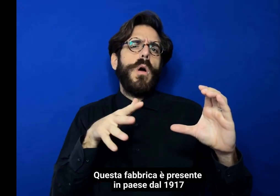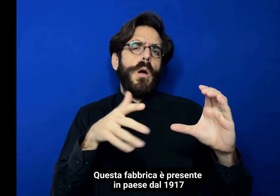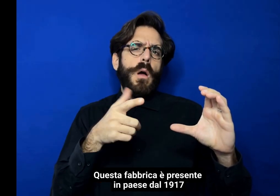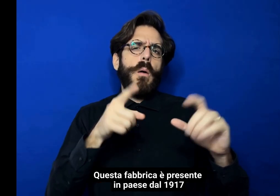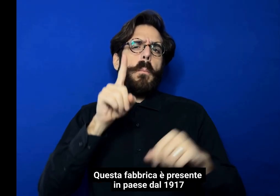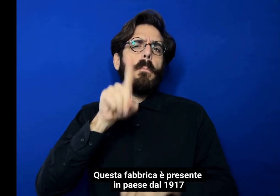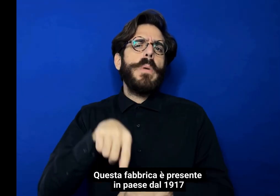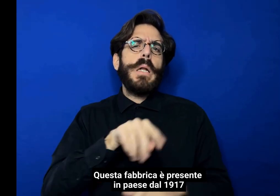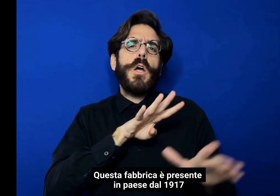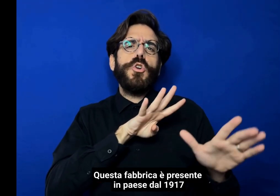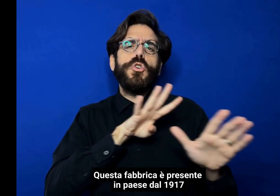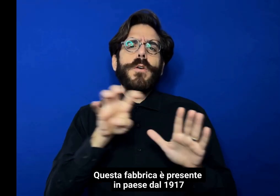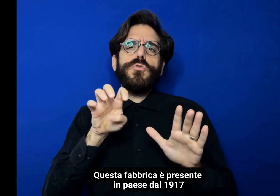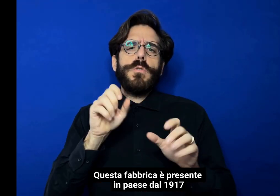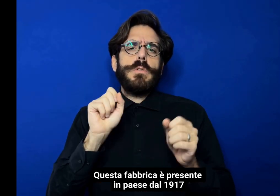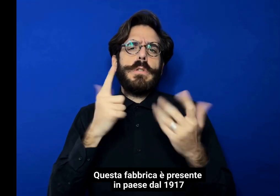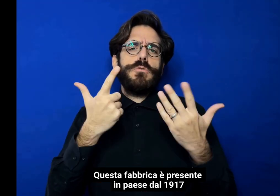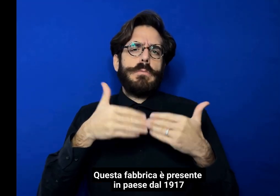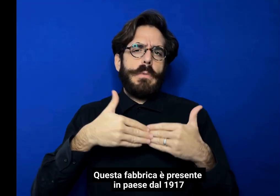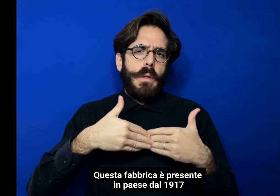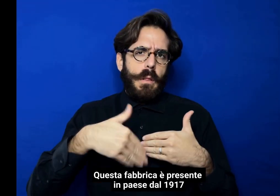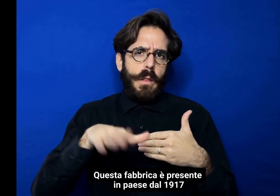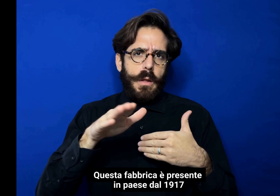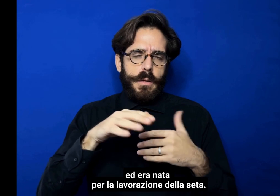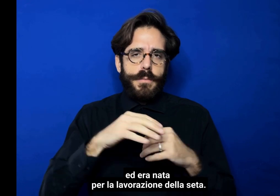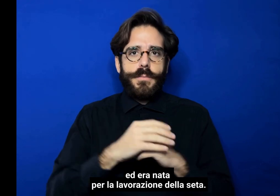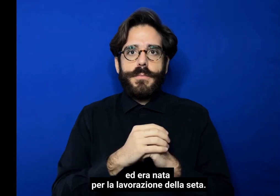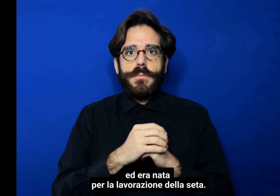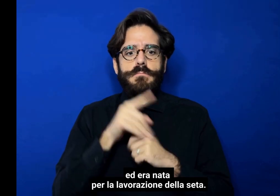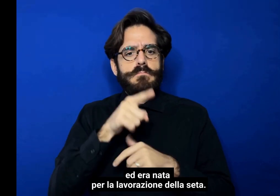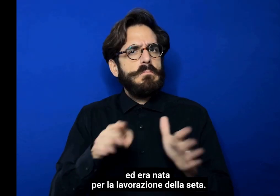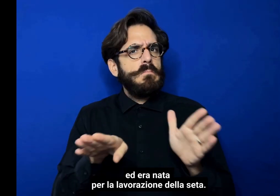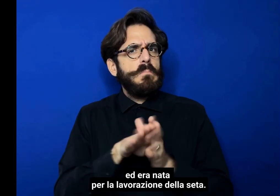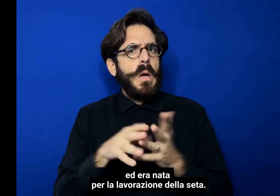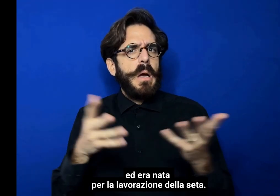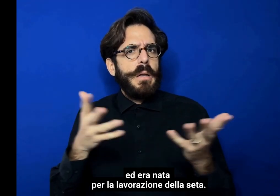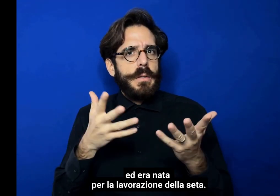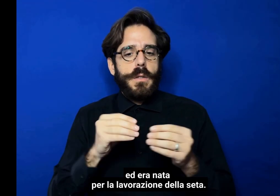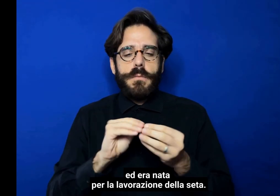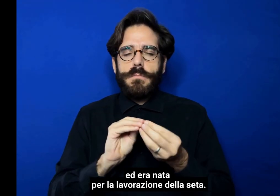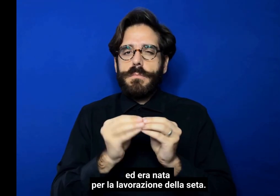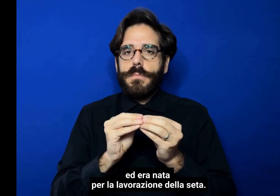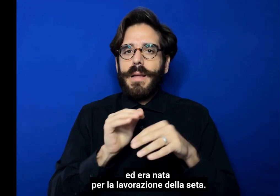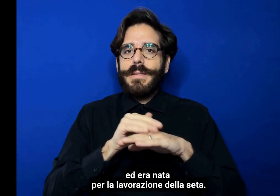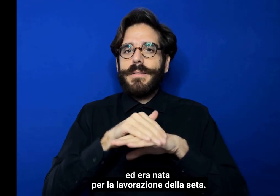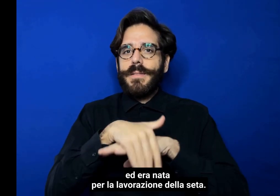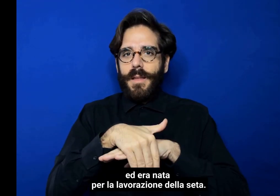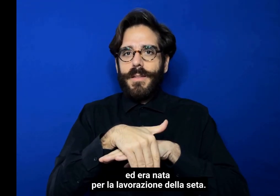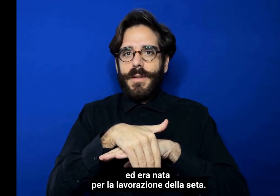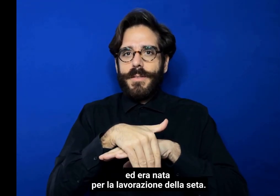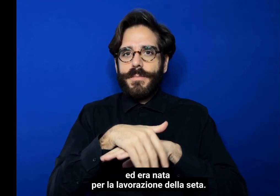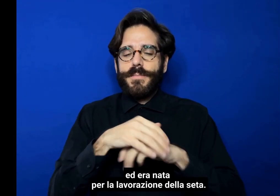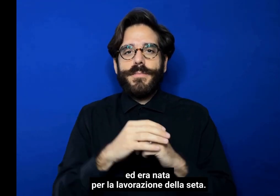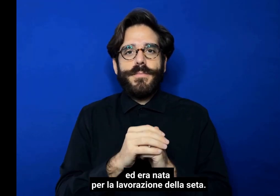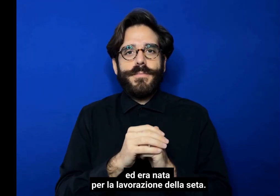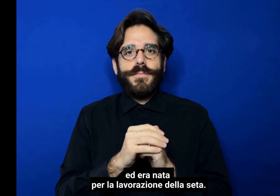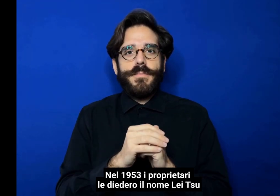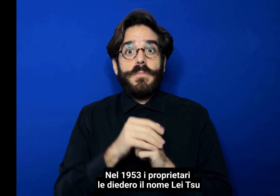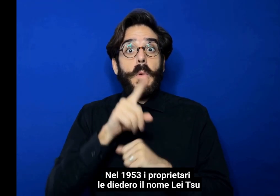dal 1917 ed era nata per la lavorazione della seta. Nel